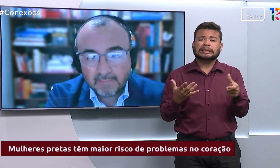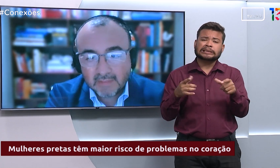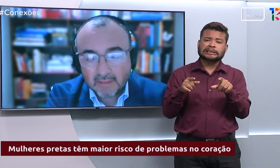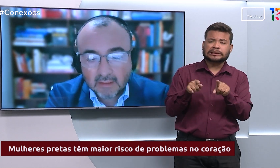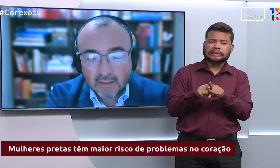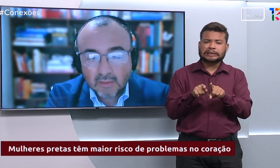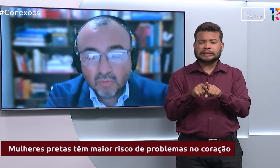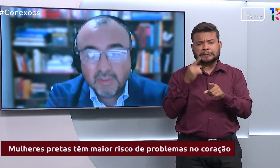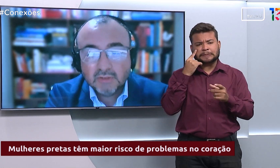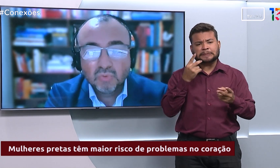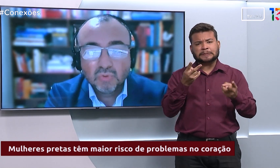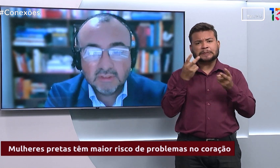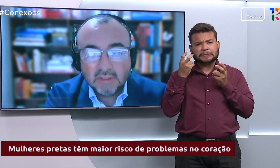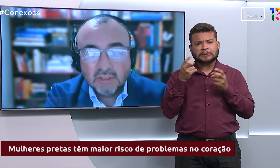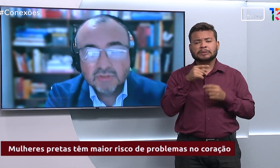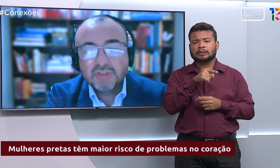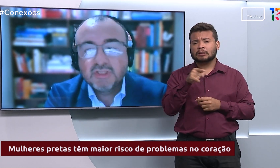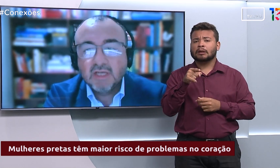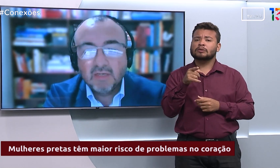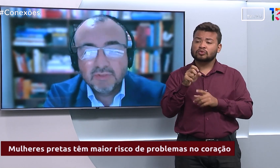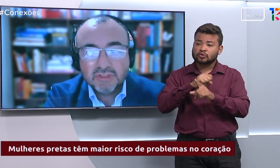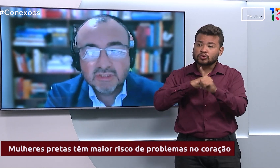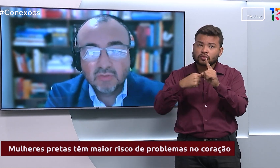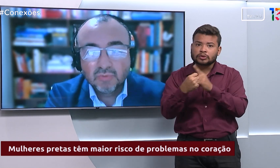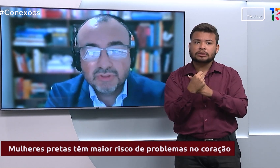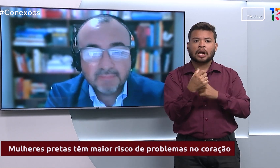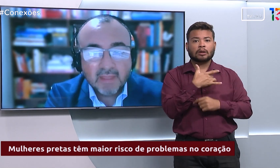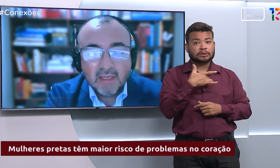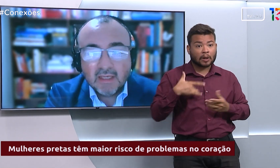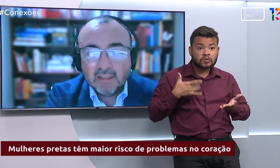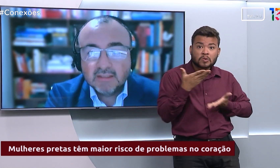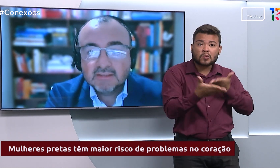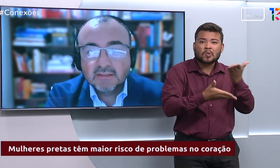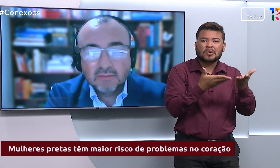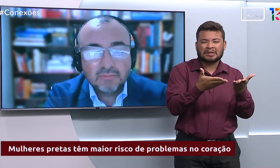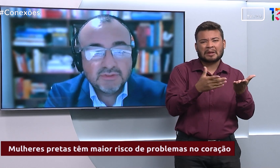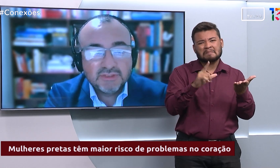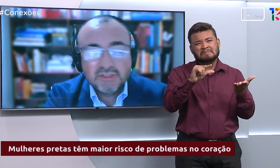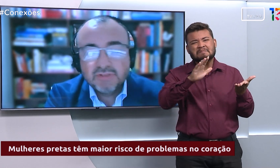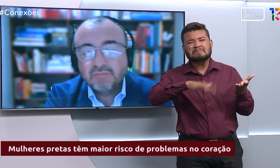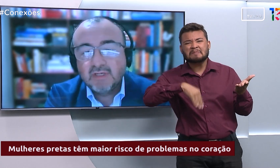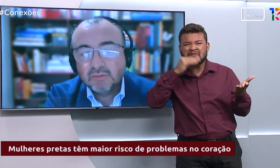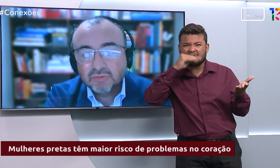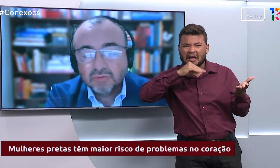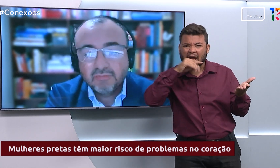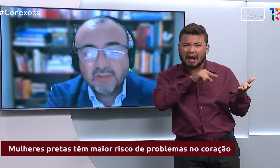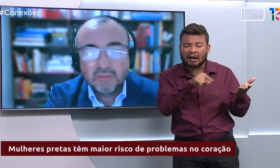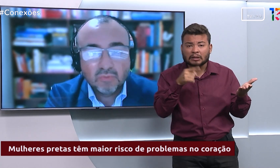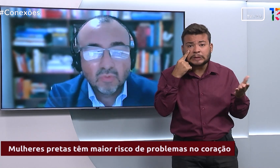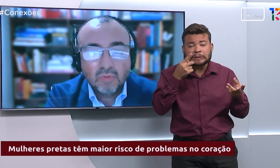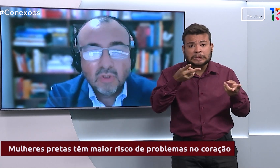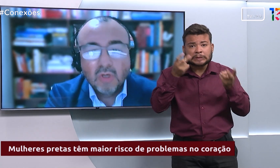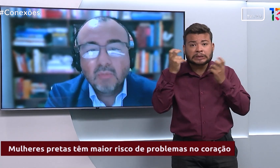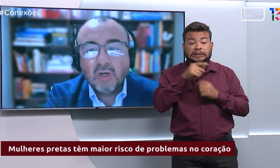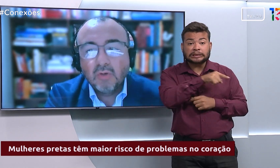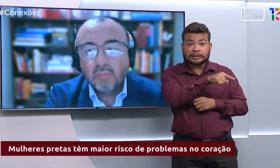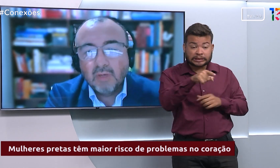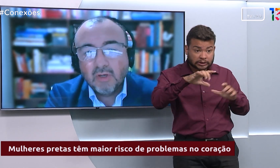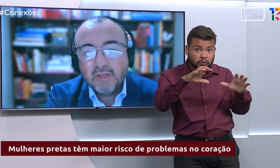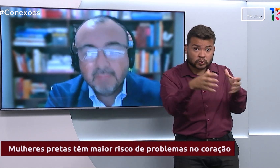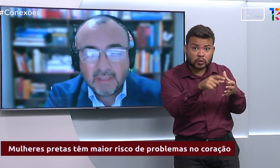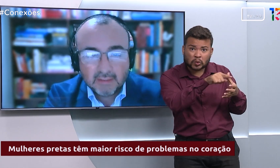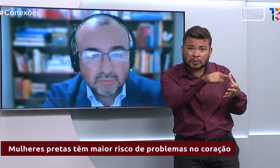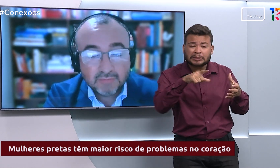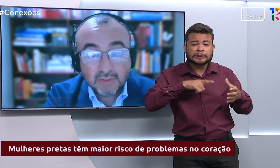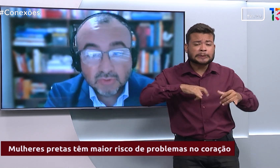cobertura social e de saúde, elas estão, sim, de fato, sofrendo com o